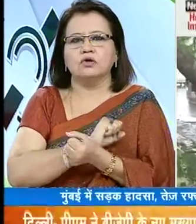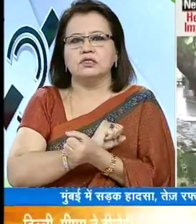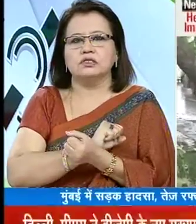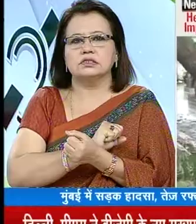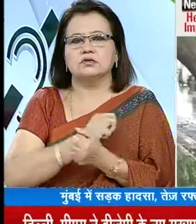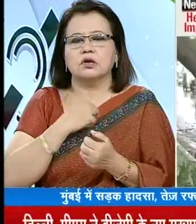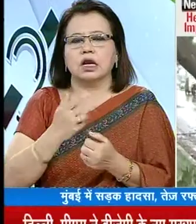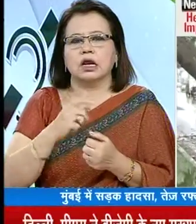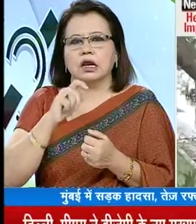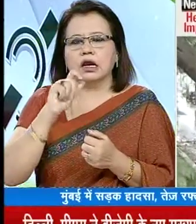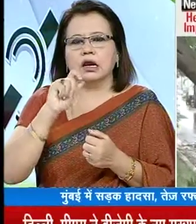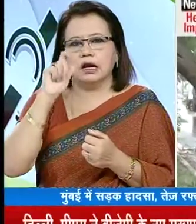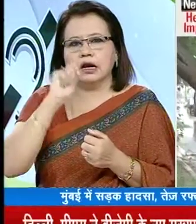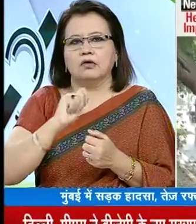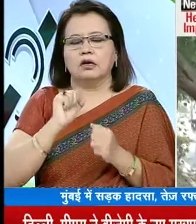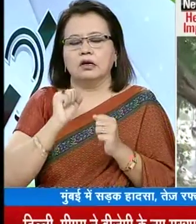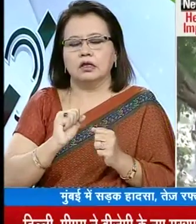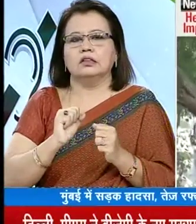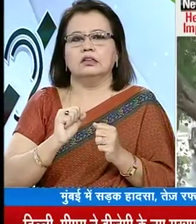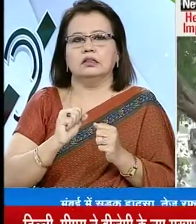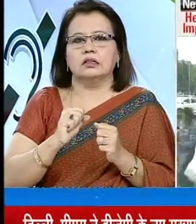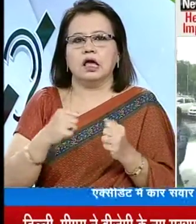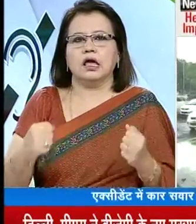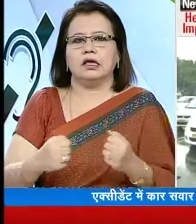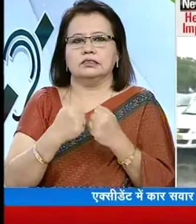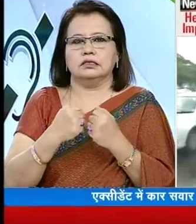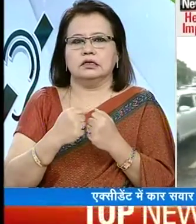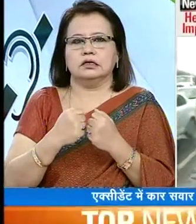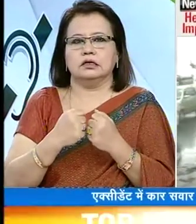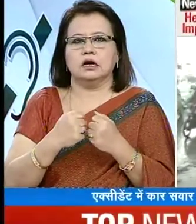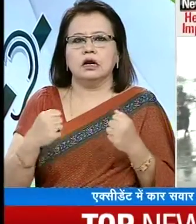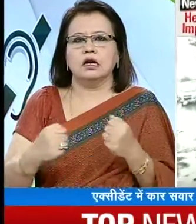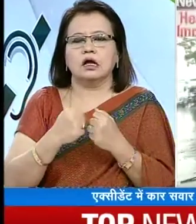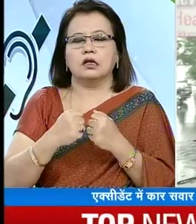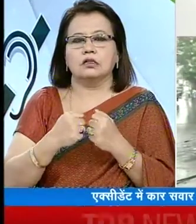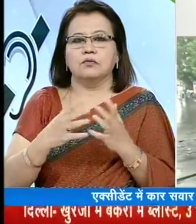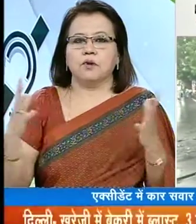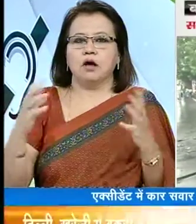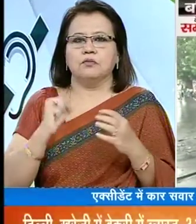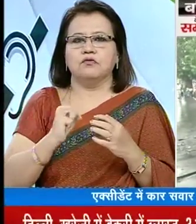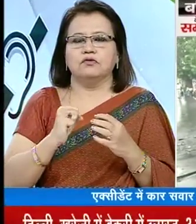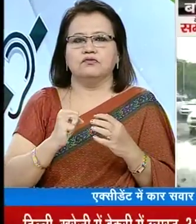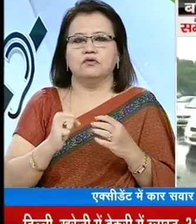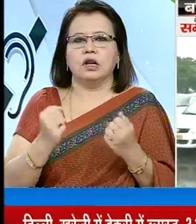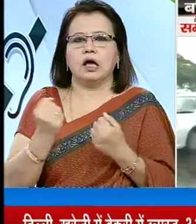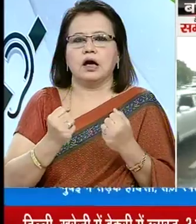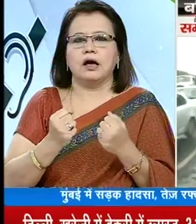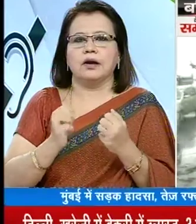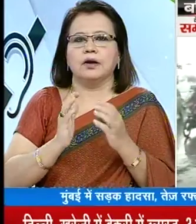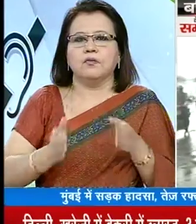का दावा है कि ड्राइवर को नींद की छपकी आने की वज़ह से एक्सिजेंट हो गया जग कर इतनी जोरदार थी कि कार पेड़ के ऊपर करीब